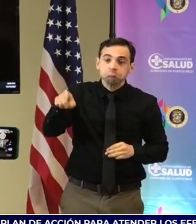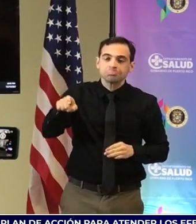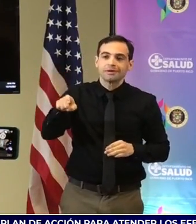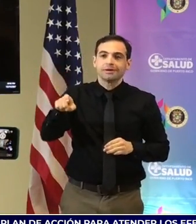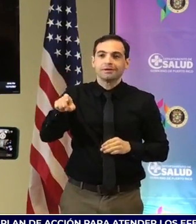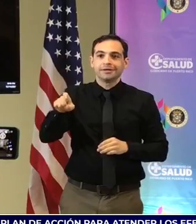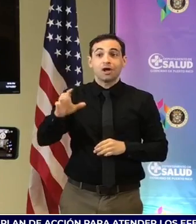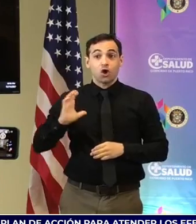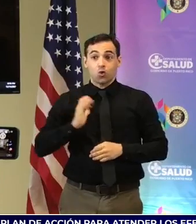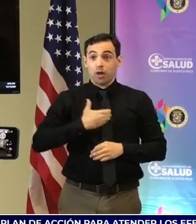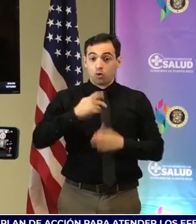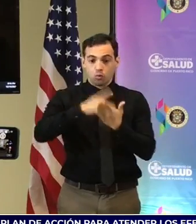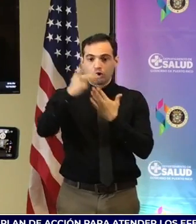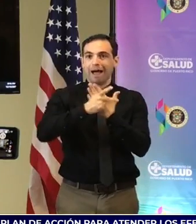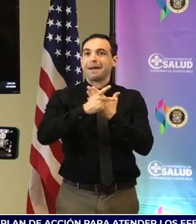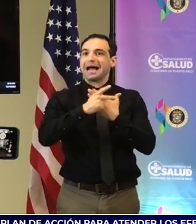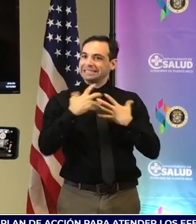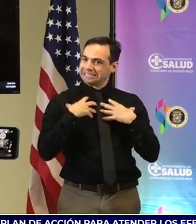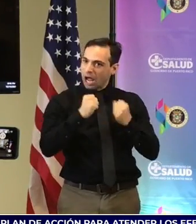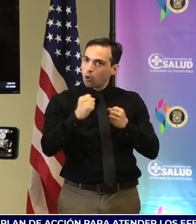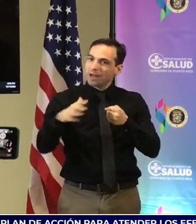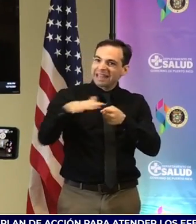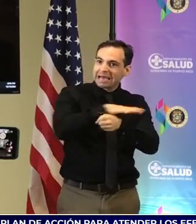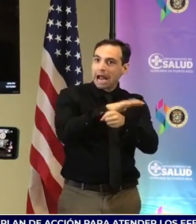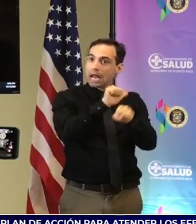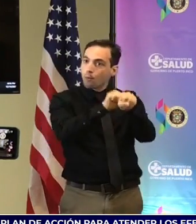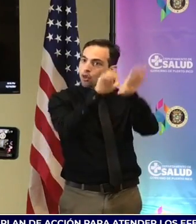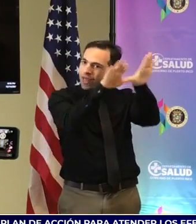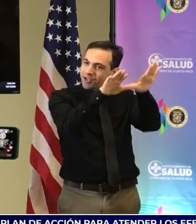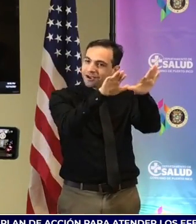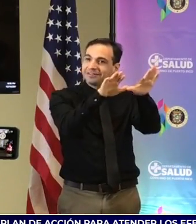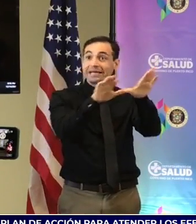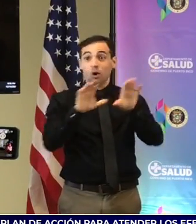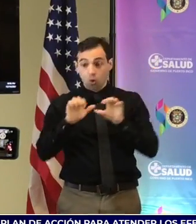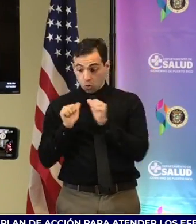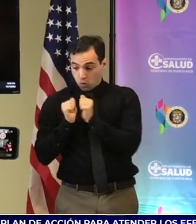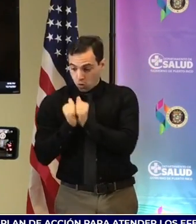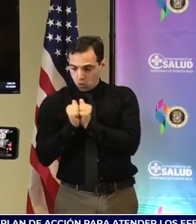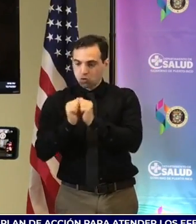Montaña, junto con el Departamento de Salud de Puerto Rico, estamos para servirle.